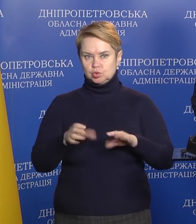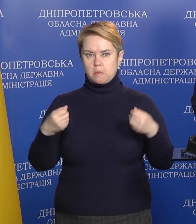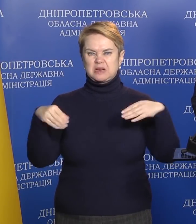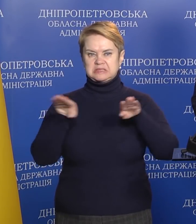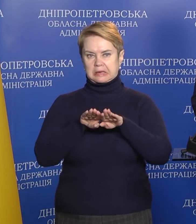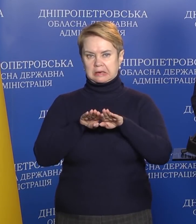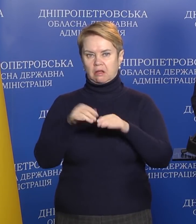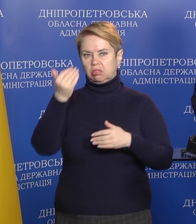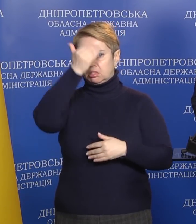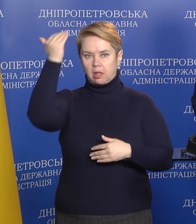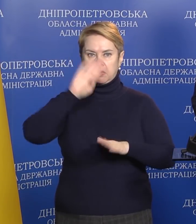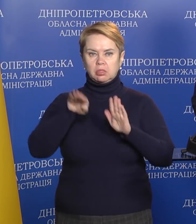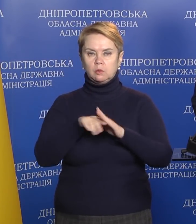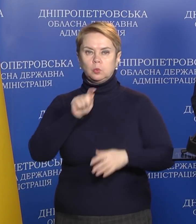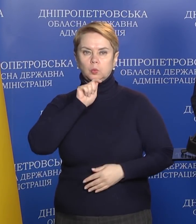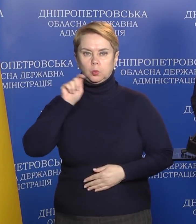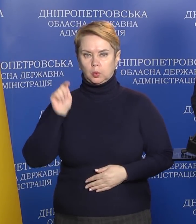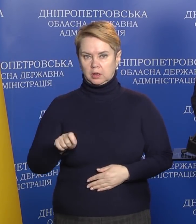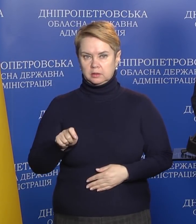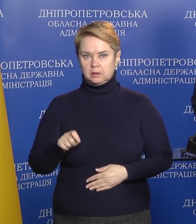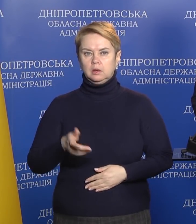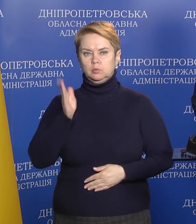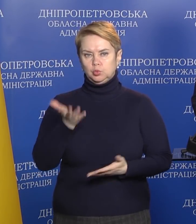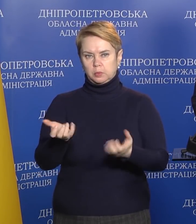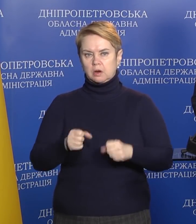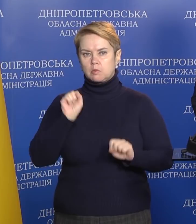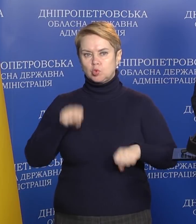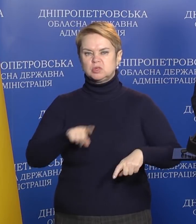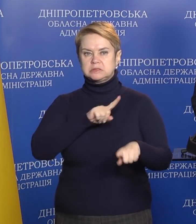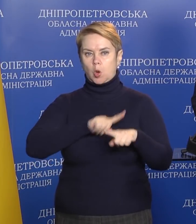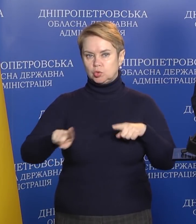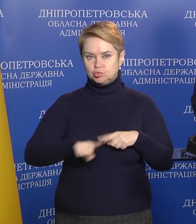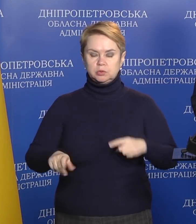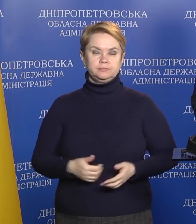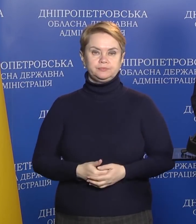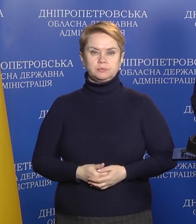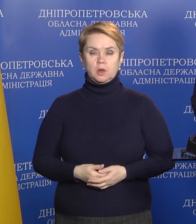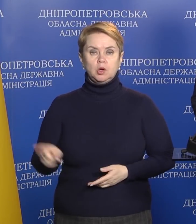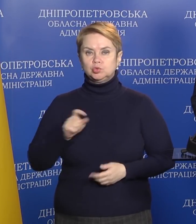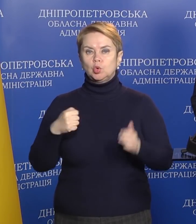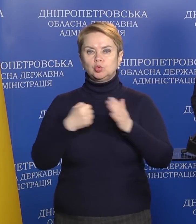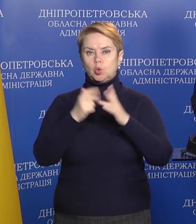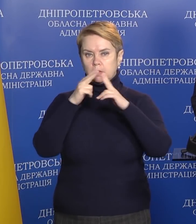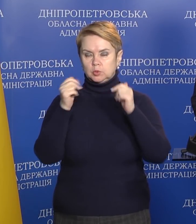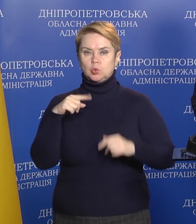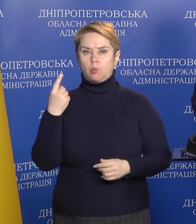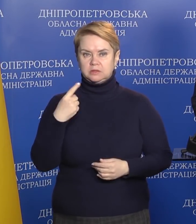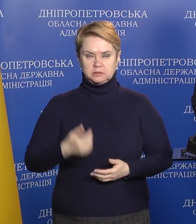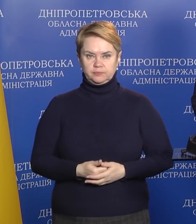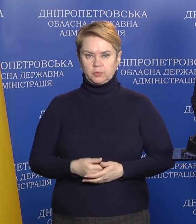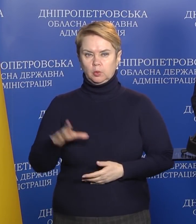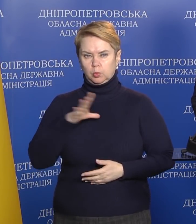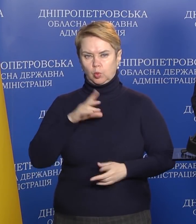закриття неба над Україною буде прийнято якомога скоріше. Щодо Дніпропетровської області.